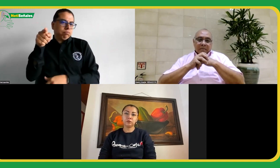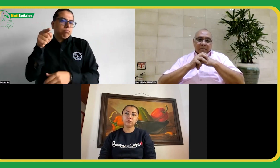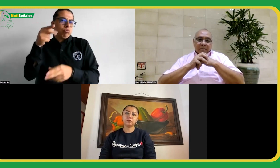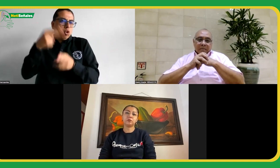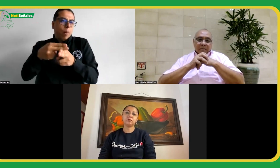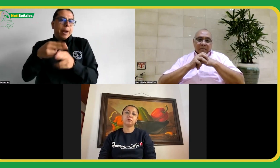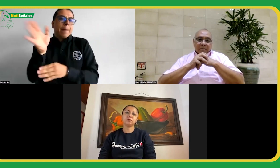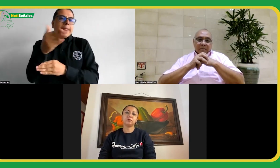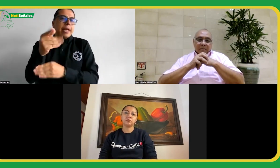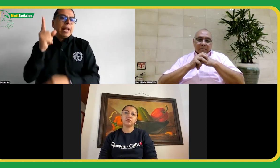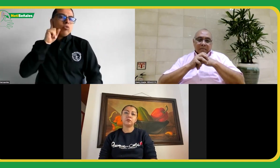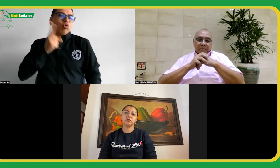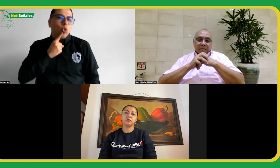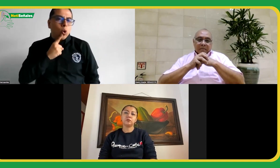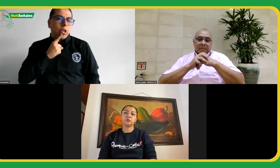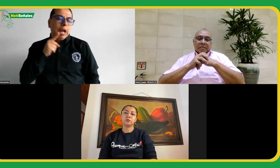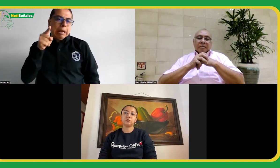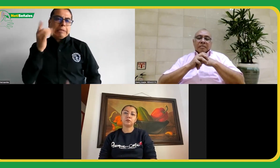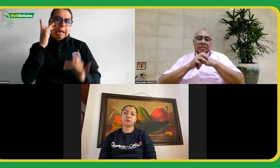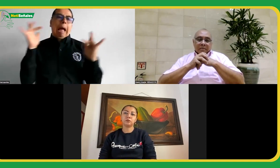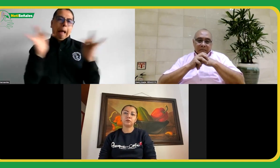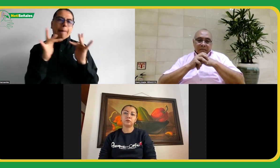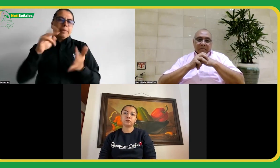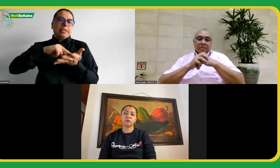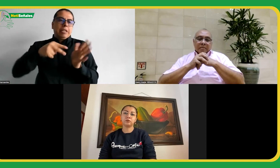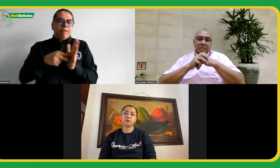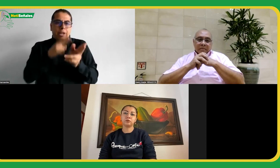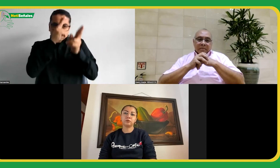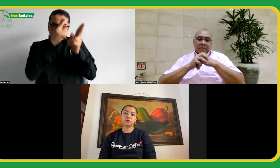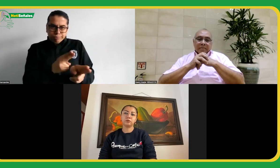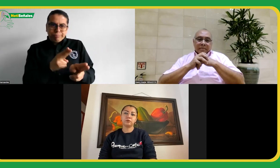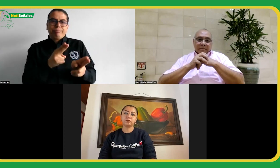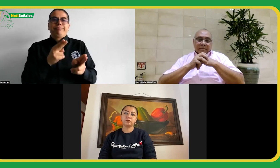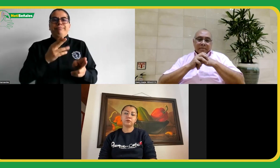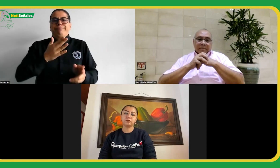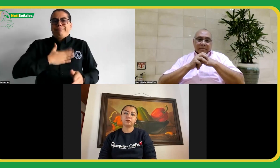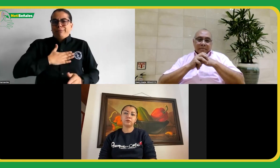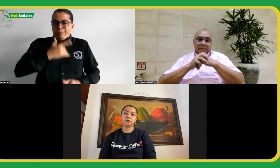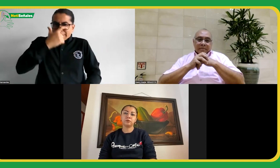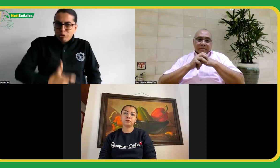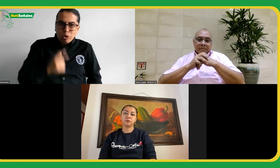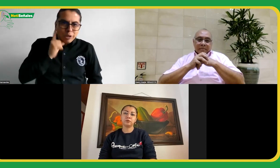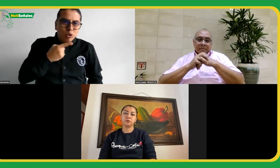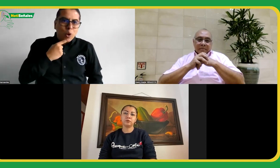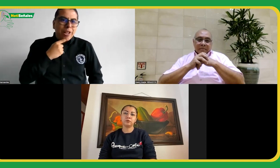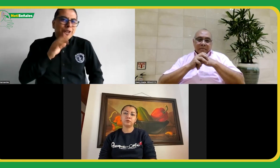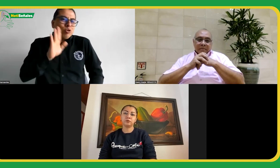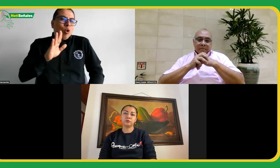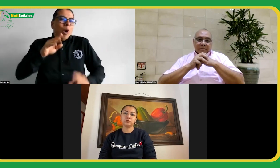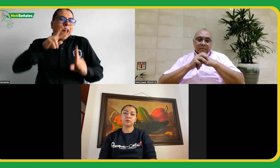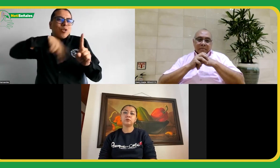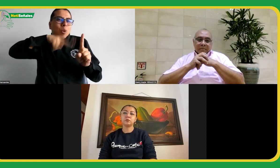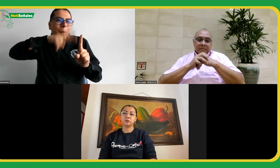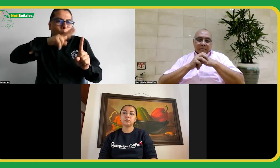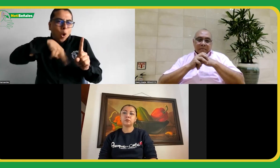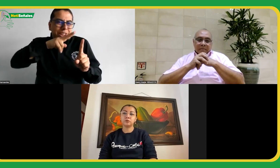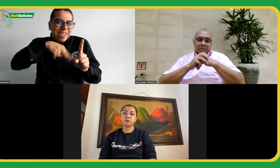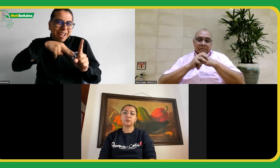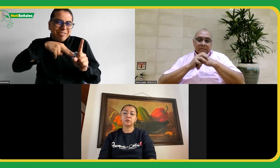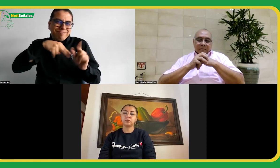de las personas sordas desde un reconocimiento antropológico pues esta es seña de antropología muchos usan esta otra en donde hablamos